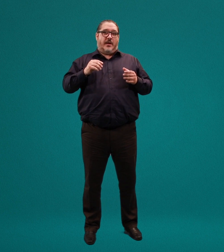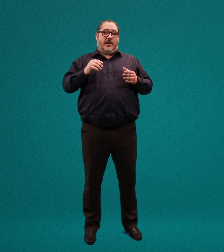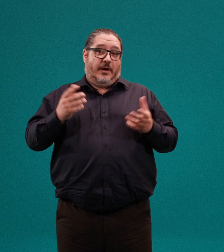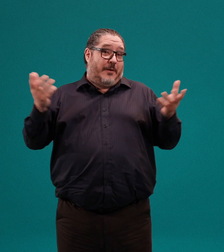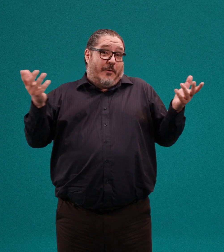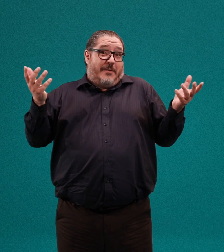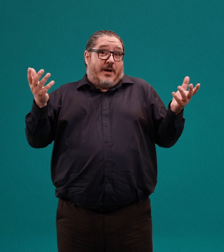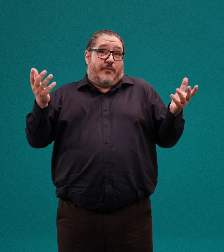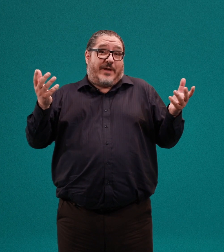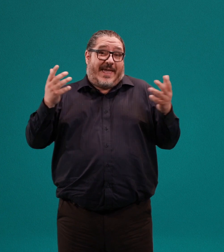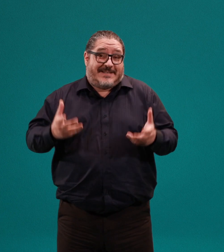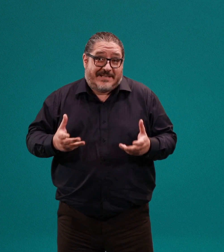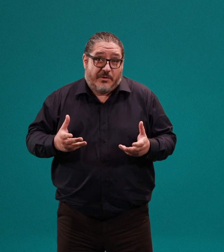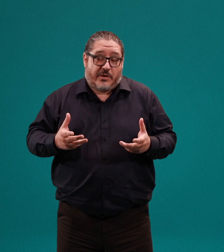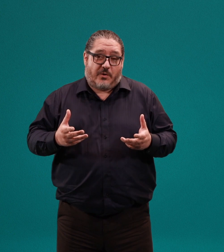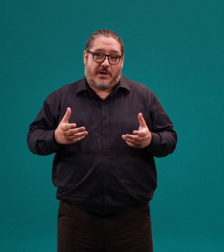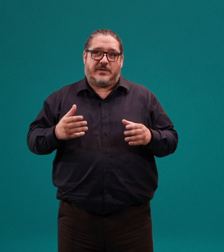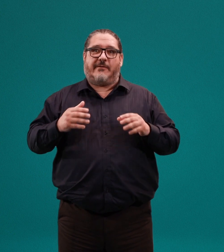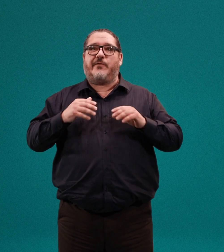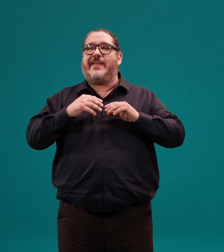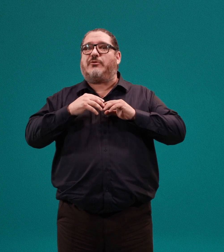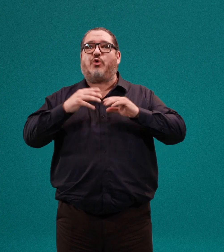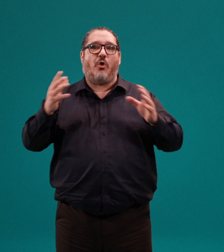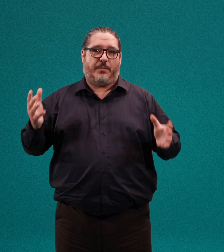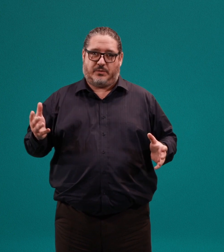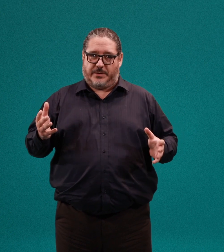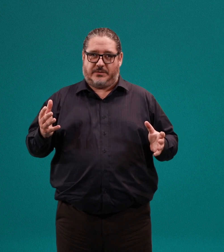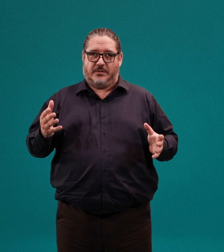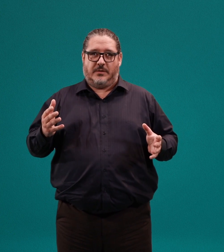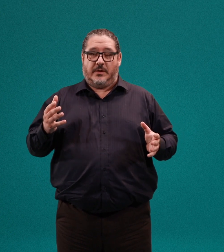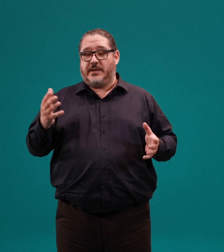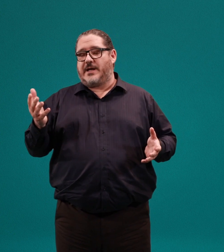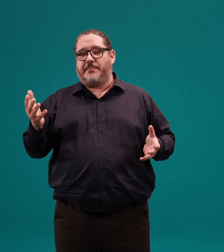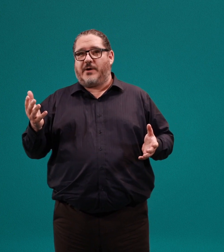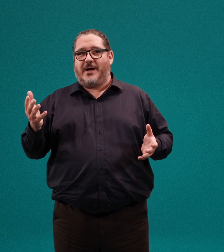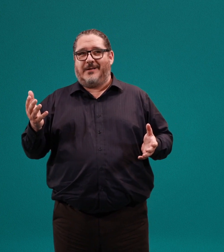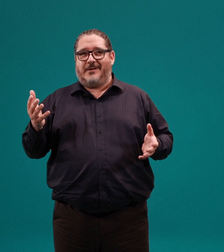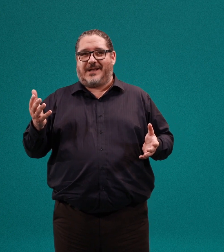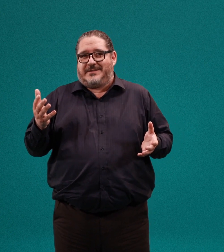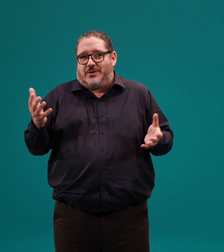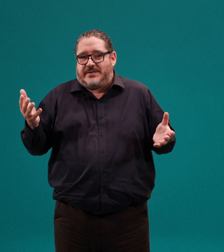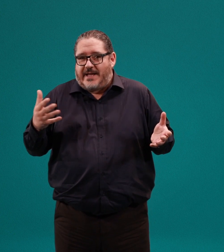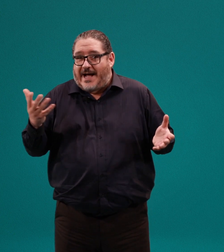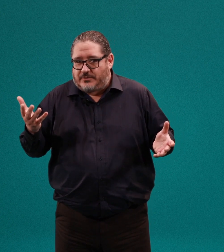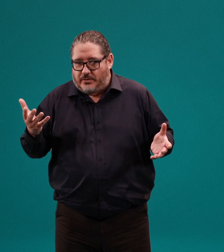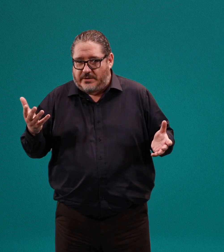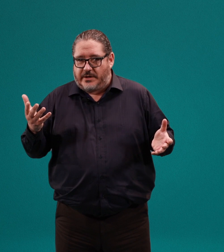El problema fue que ese servidor de correo estaba fuera de todo presupuesto. En esa época, casi no existía gasto de Internet